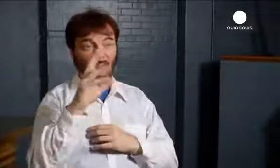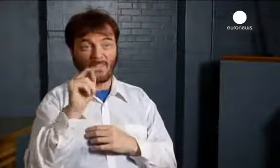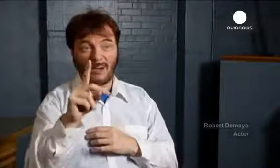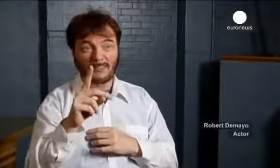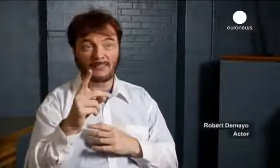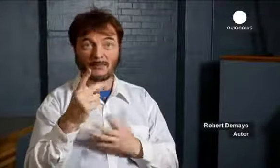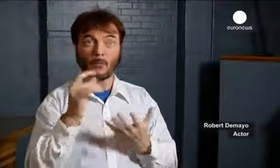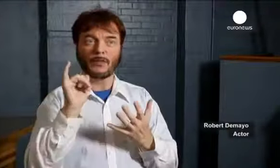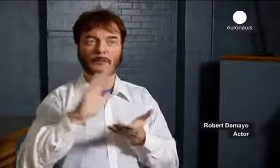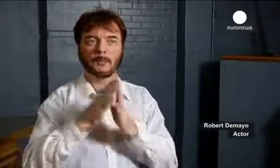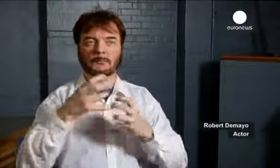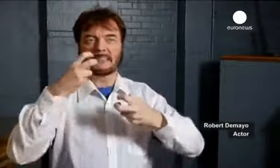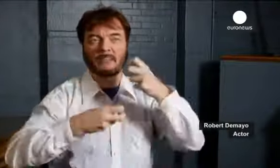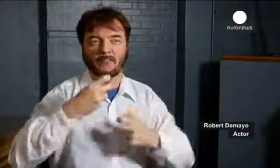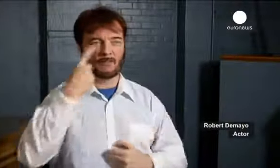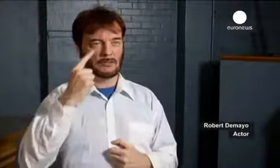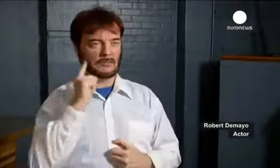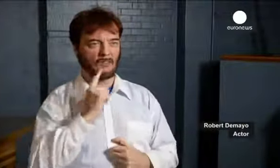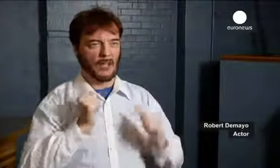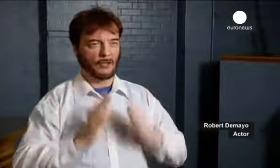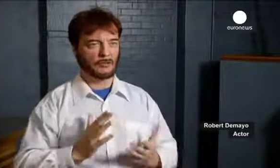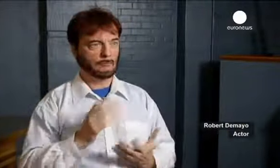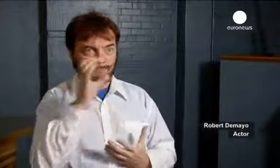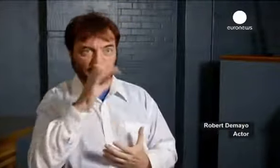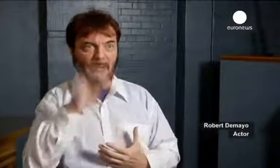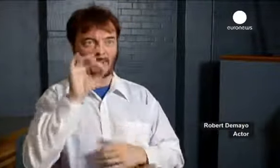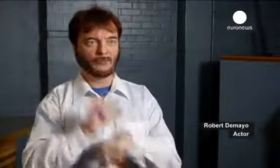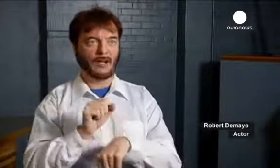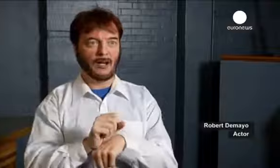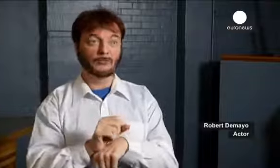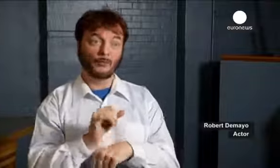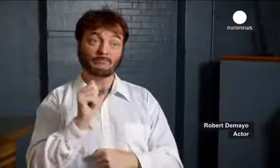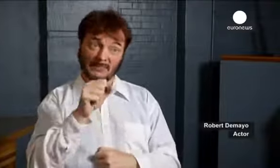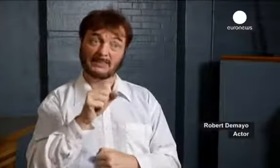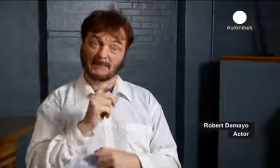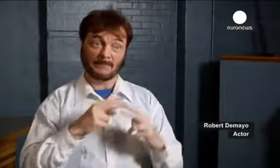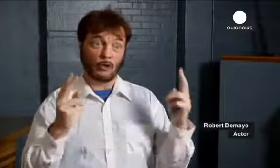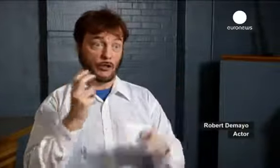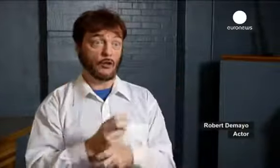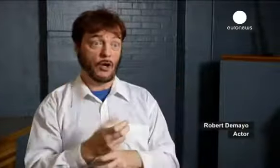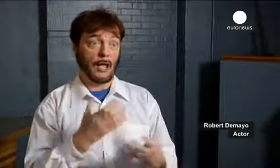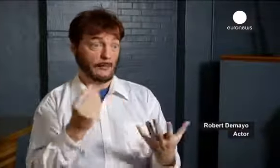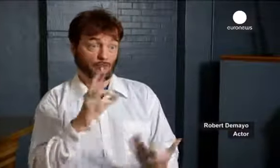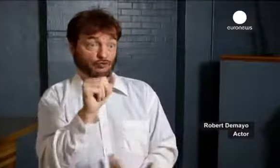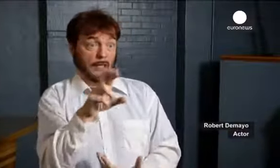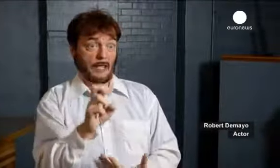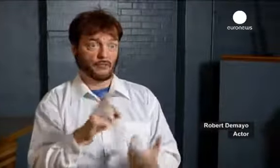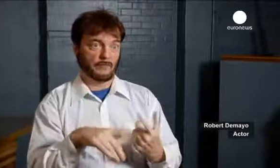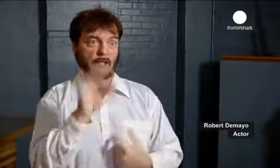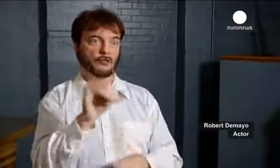houve muitos cortes financeiros nas artes, o que torna as coisas mais difíceis. É difícil encontrar trabalho. Tenho sorte